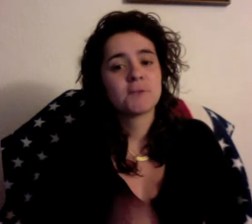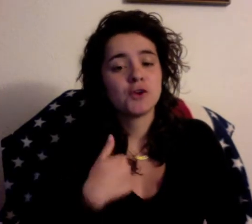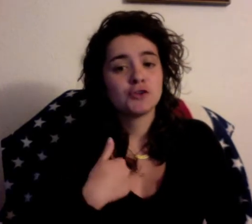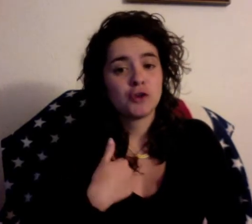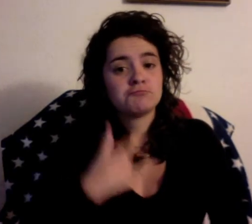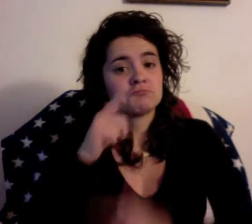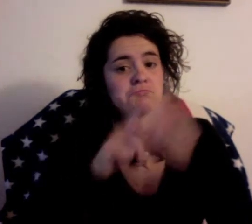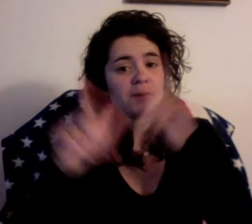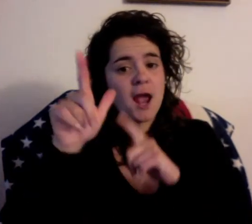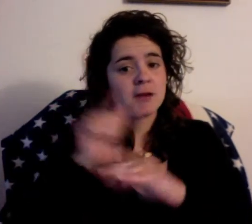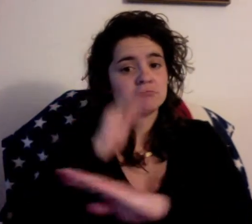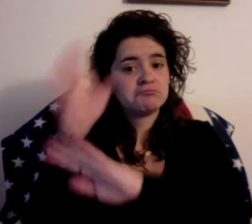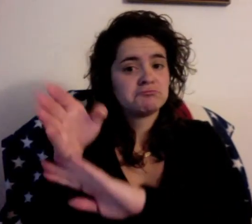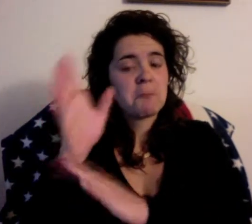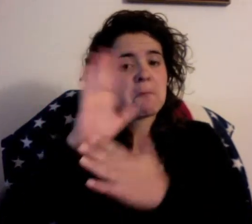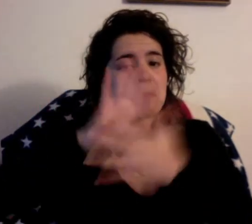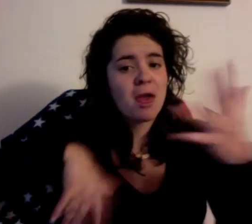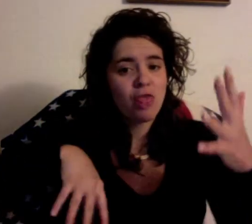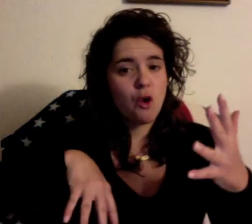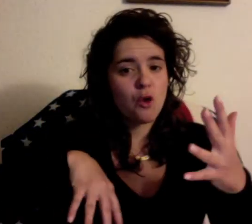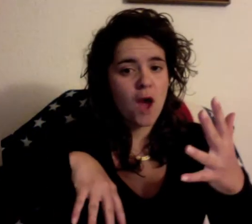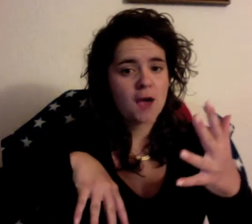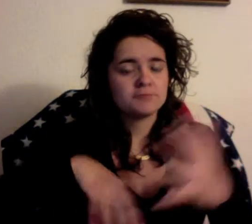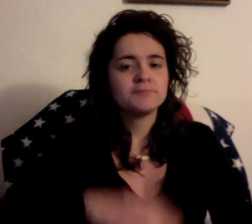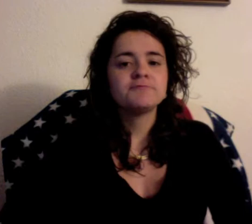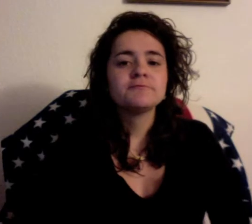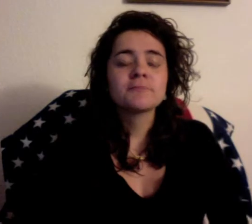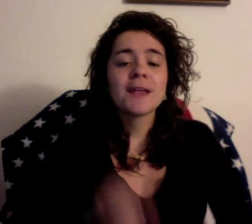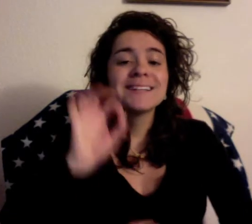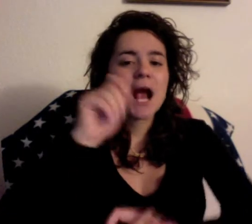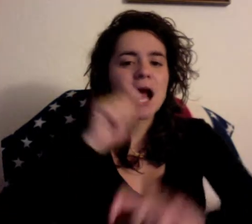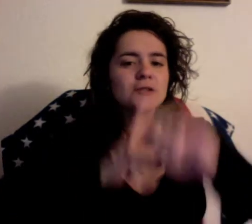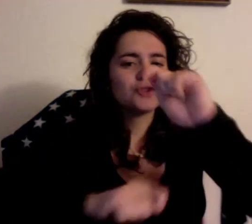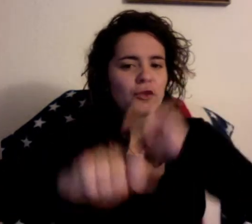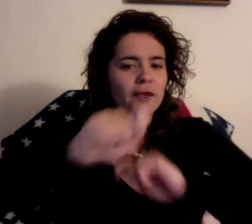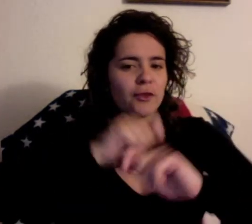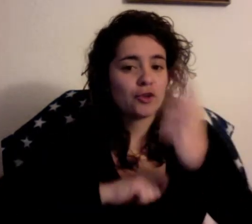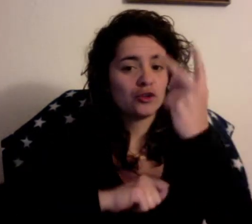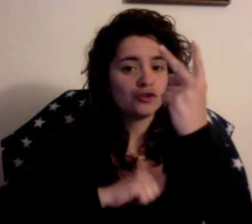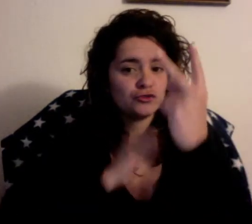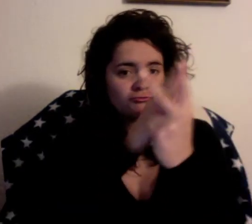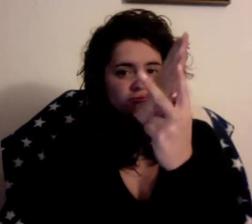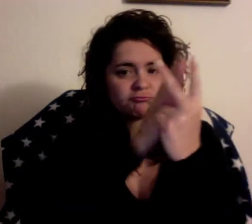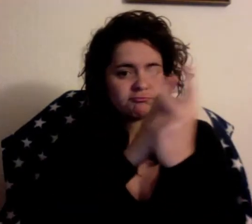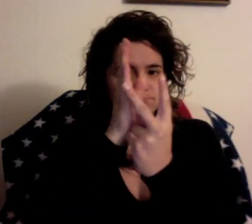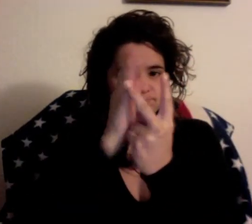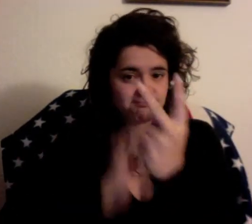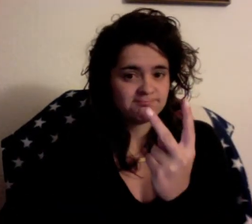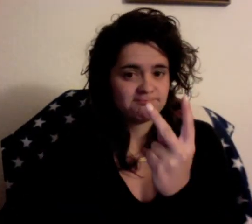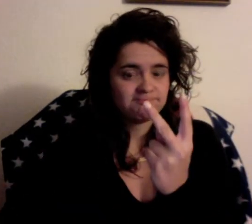personas BBVA, adelante Mediomar Black Friday, adelante de tus contrasteridad Portar y las de 15